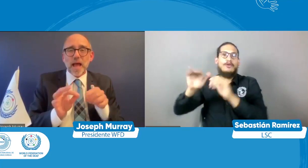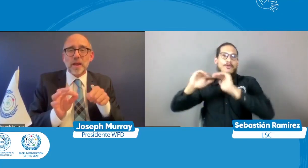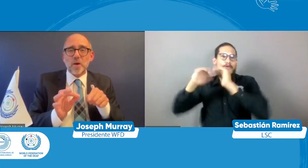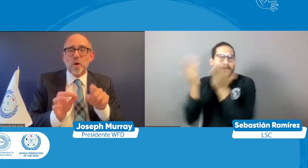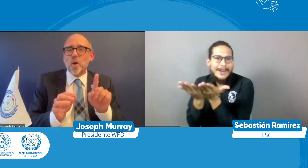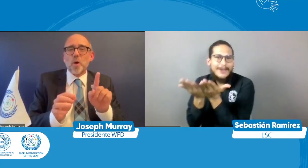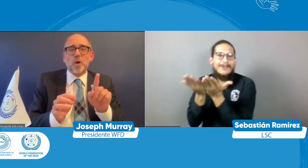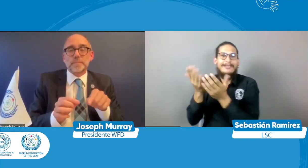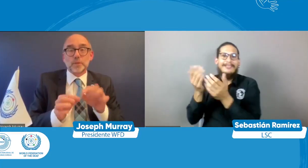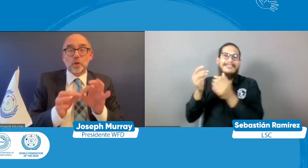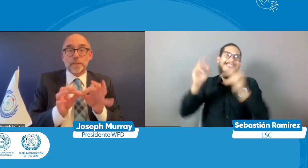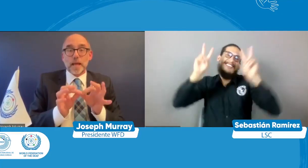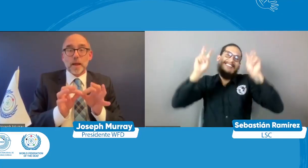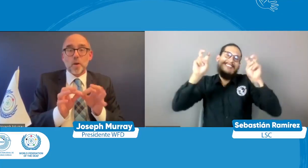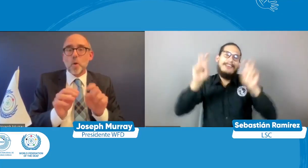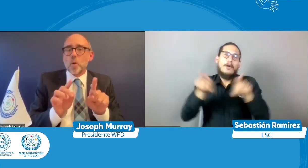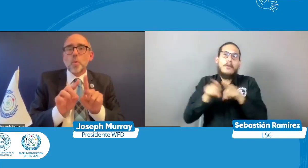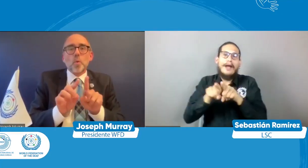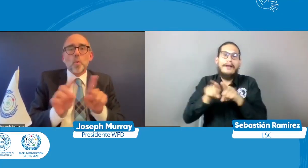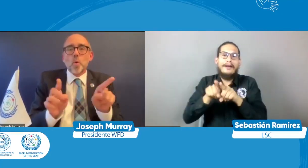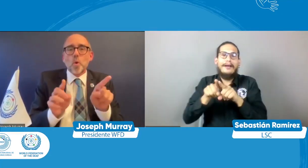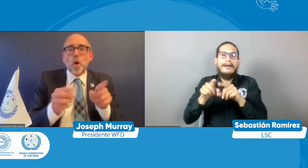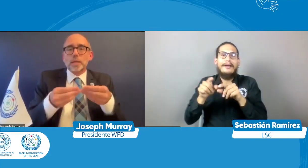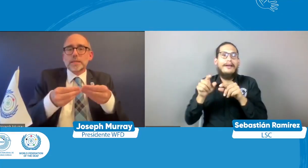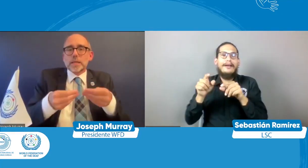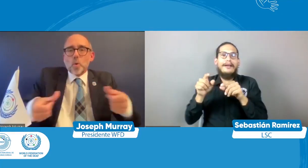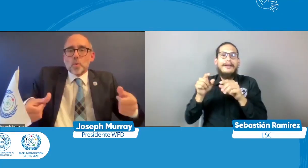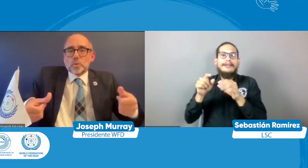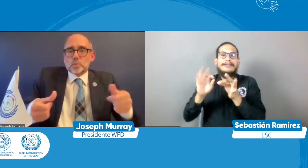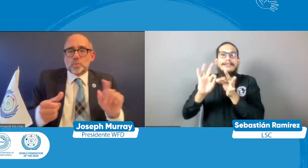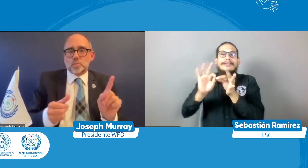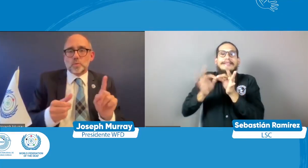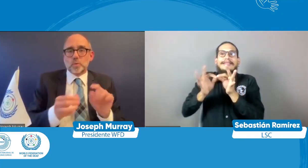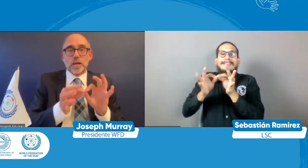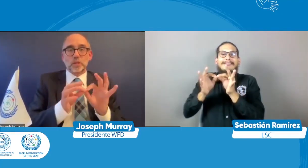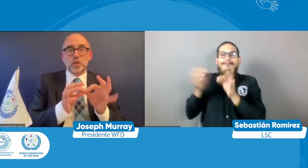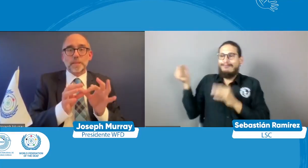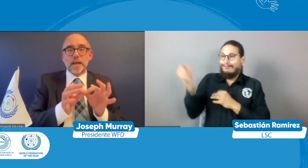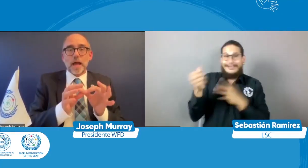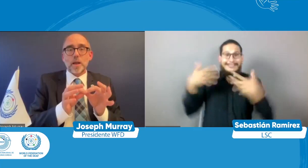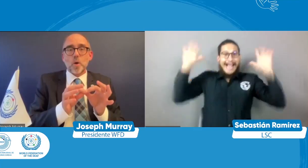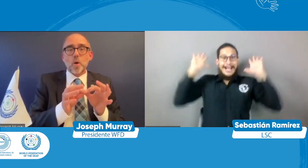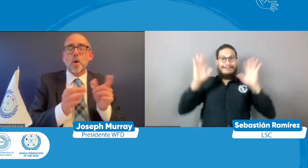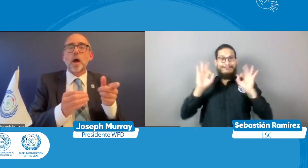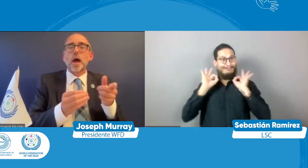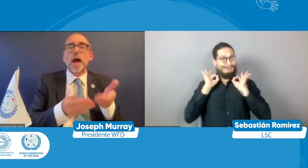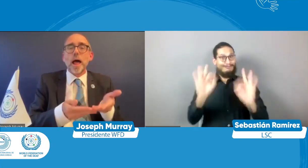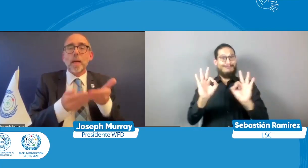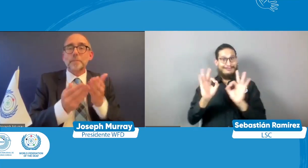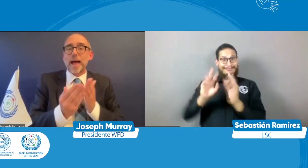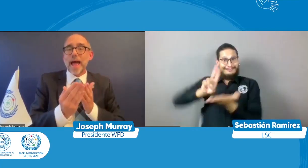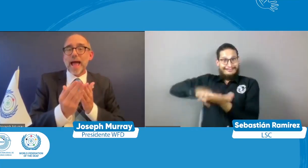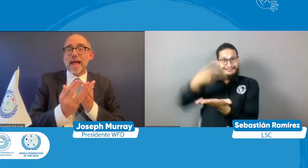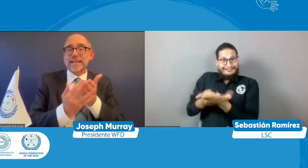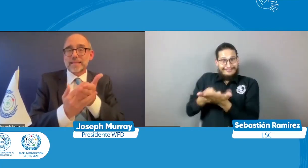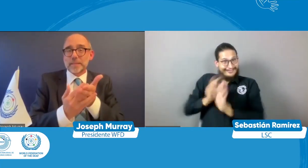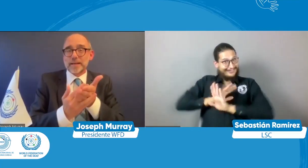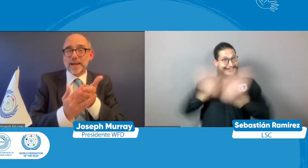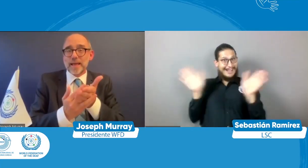tener esa exposición a la lengua de señas porque muchas veces se piensa y se dice es que la solución para una